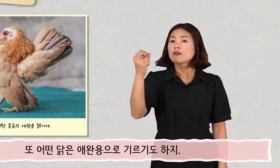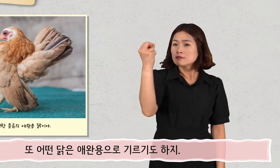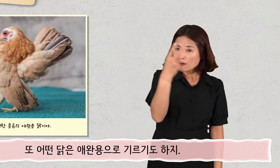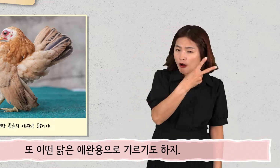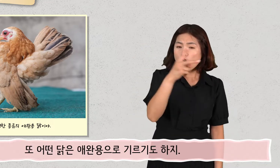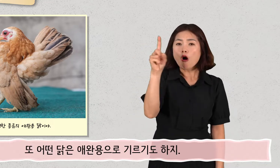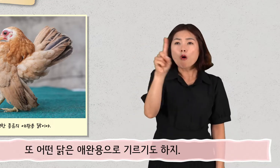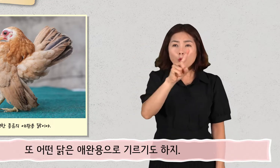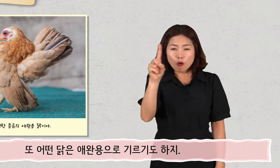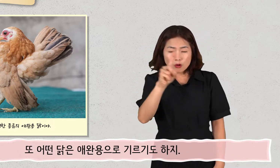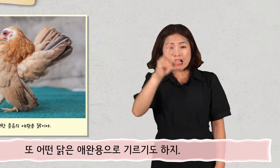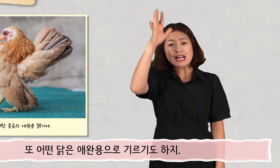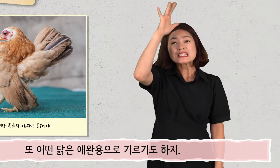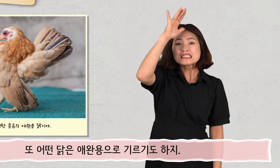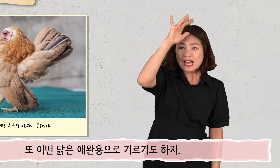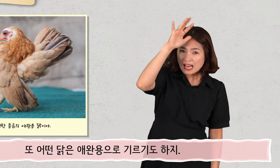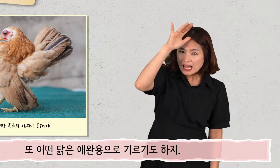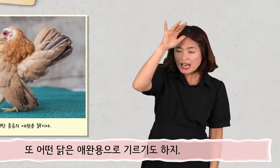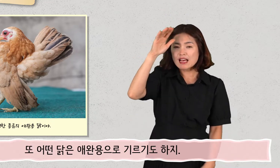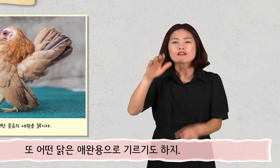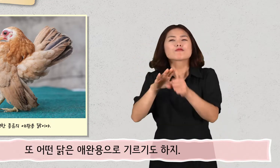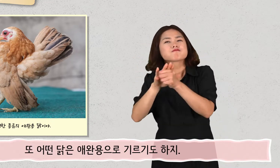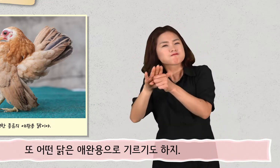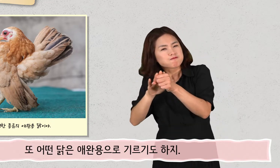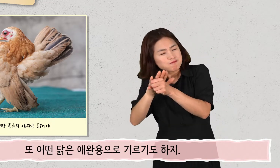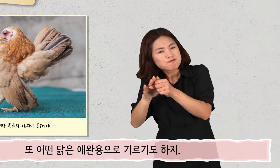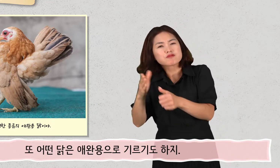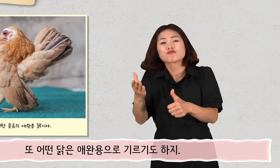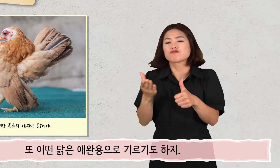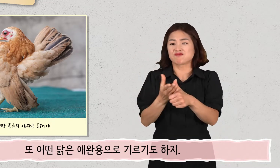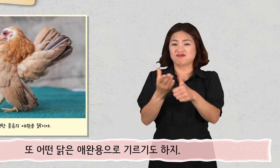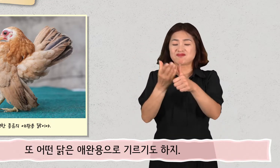또 어떤 닭은 애완용으로 기르기도 하지.